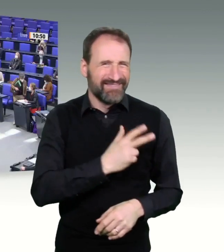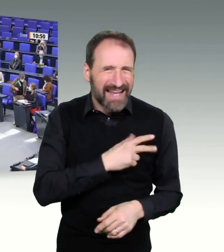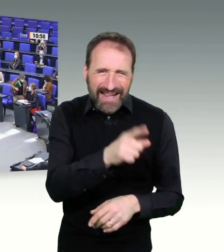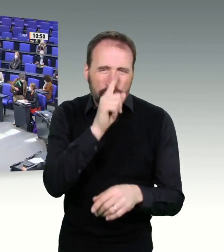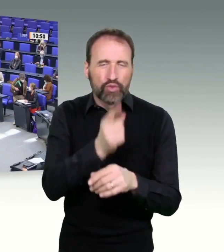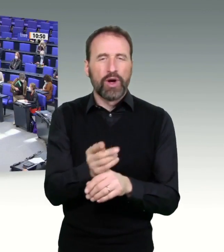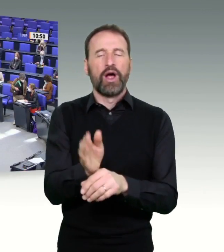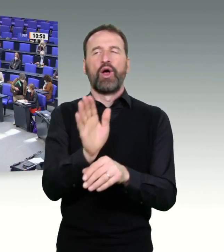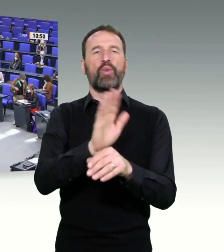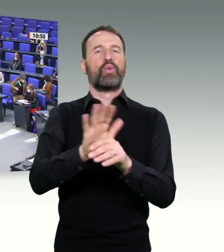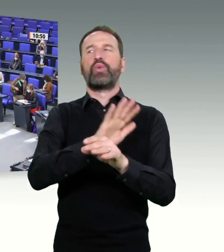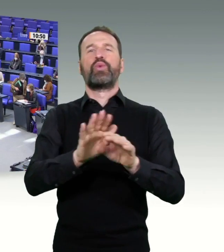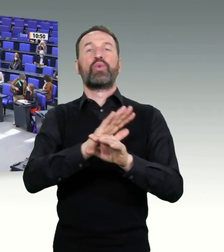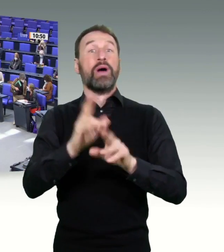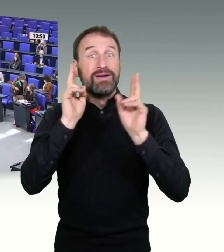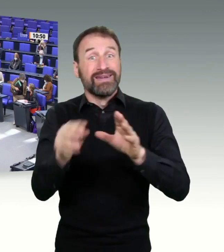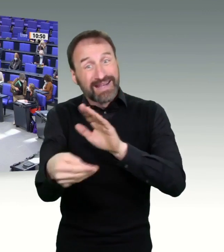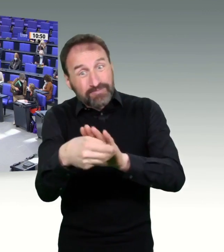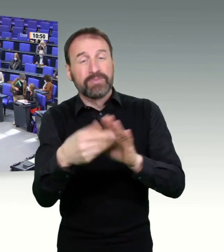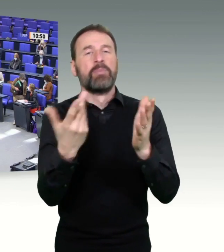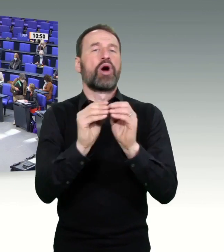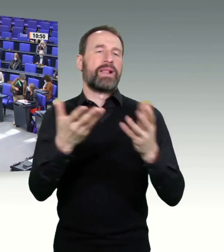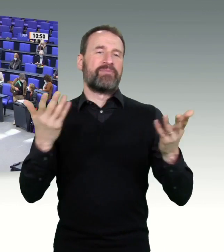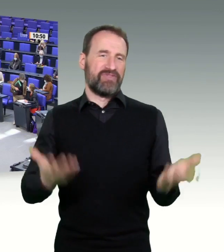Pandemie und auch nicht in Zukunft. Vielen Dank für Ihre Aufmerksamkeit.